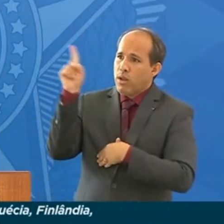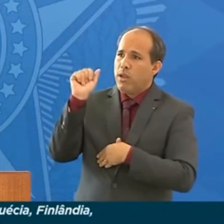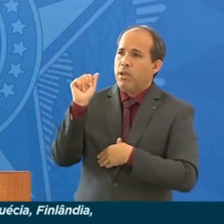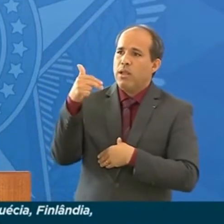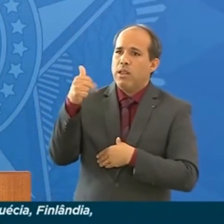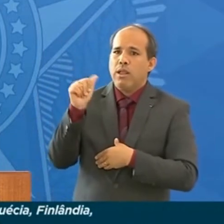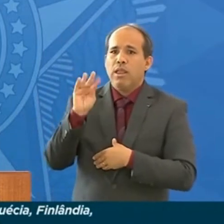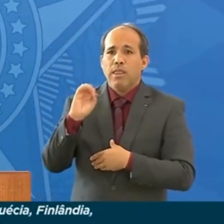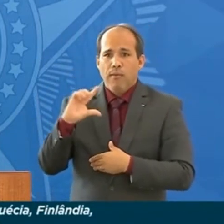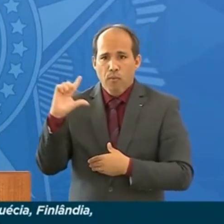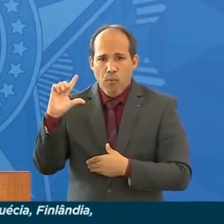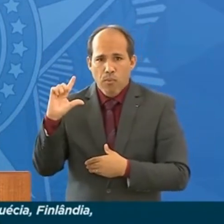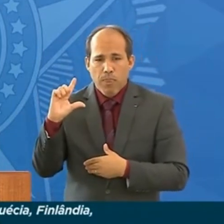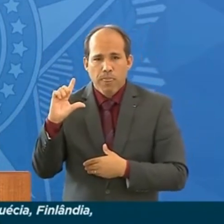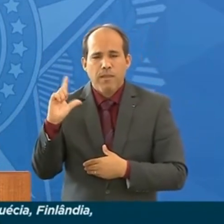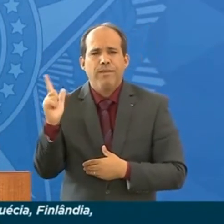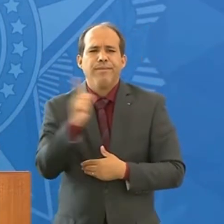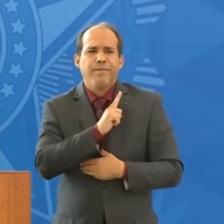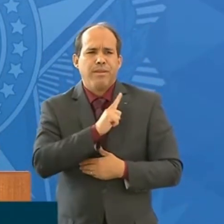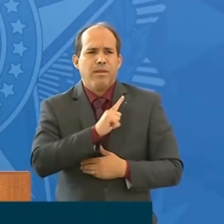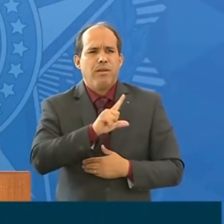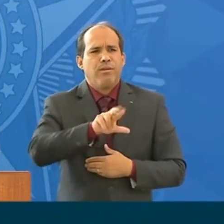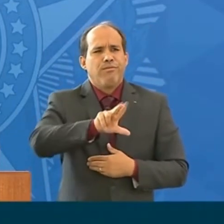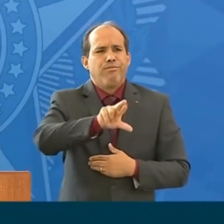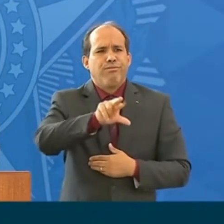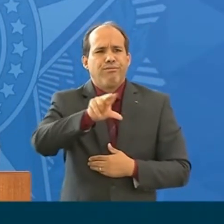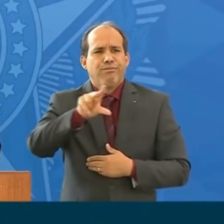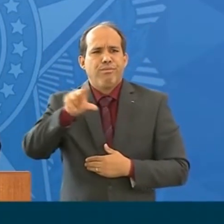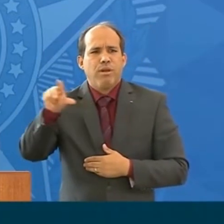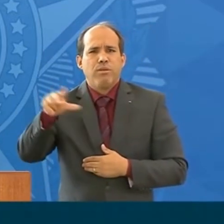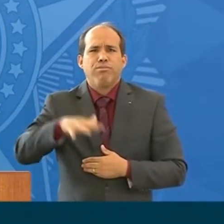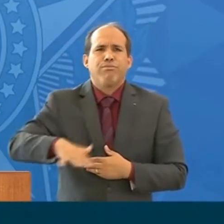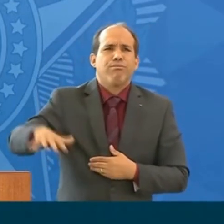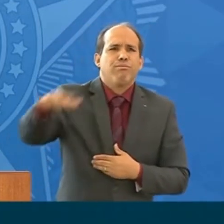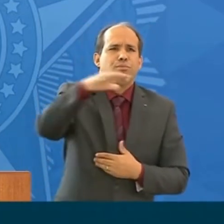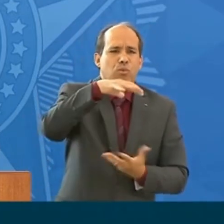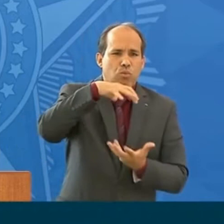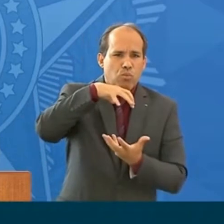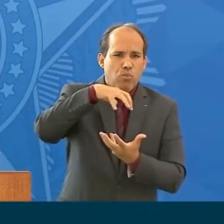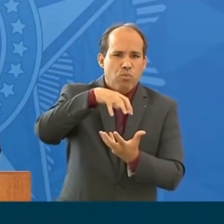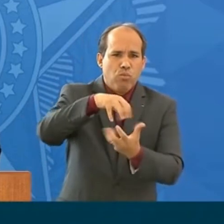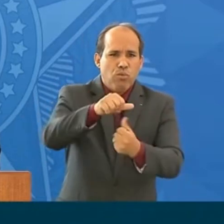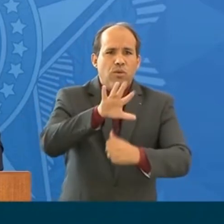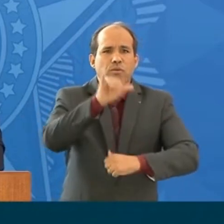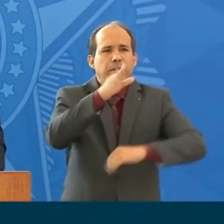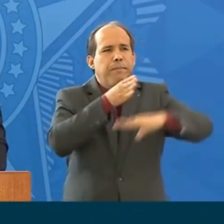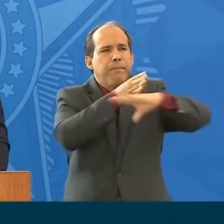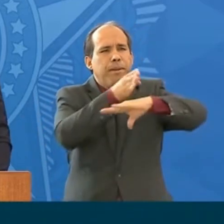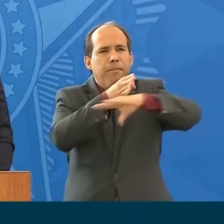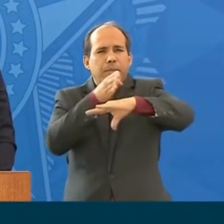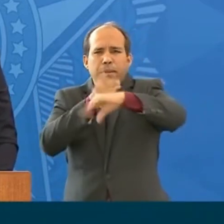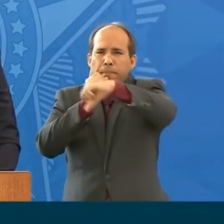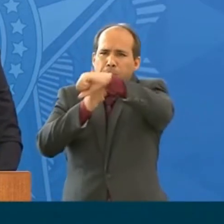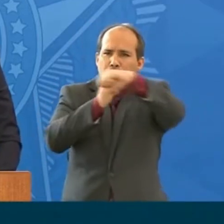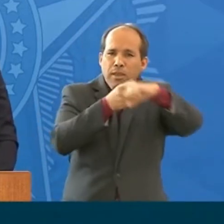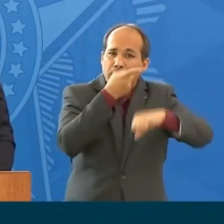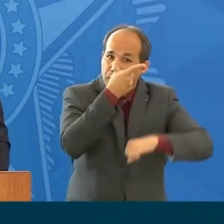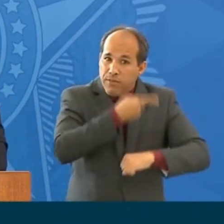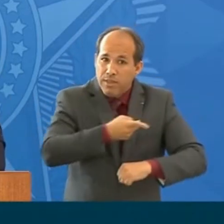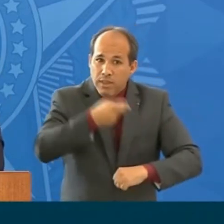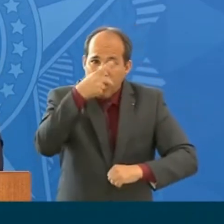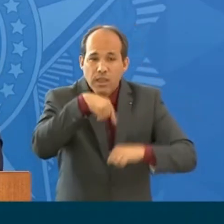que tem várias fazendas no mundo inteiro e que nós iremos visitar, ou até mesmo,